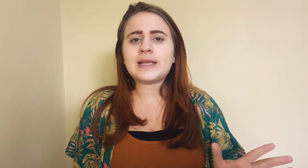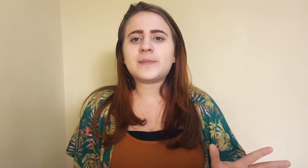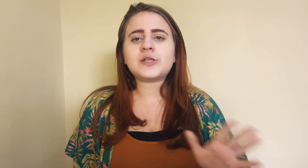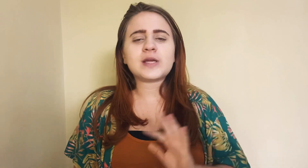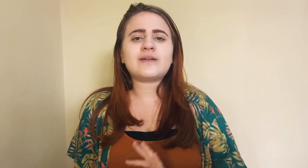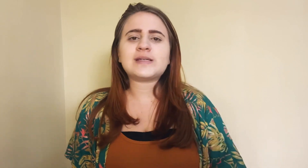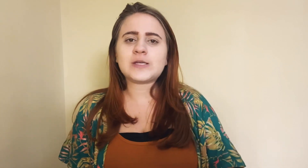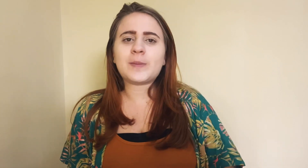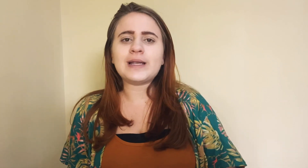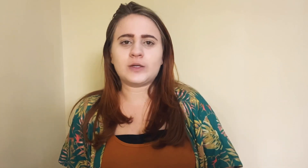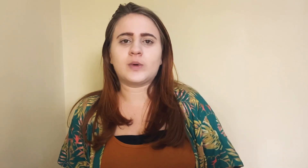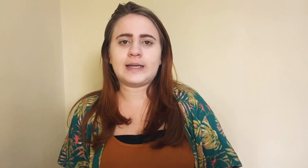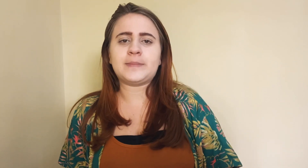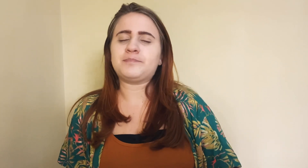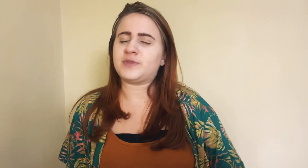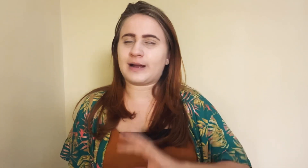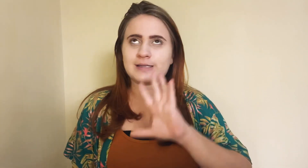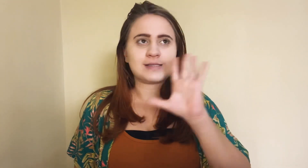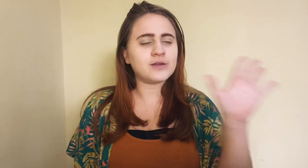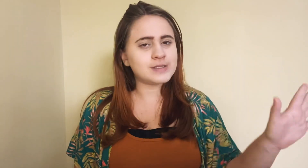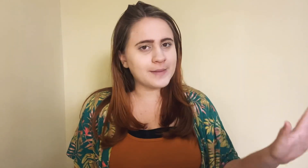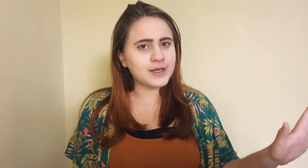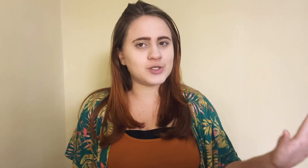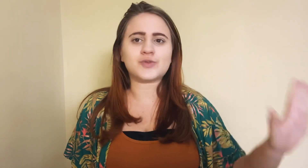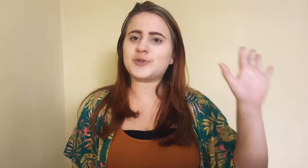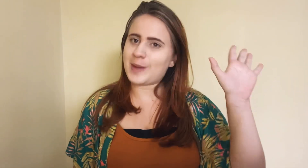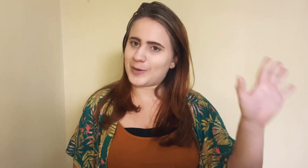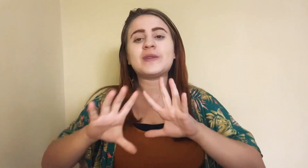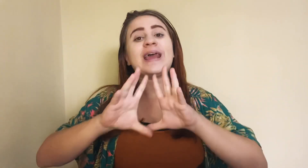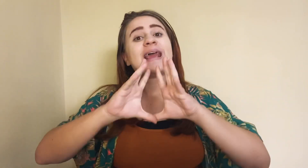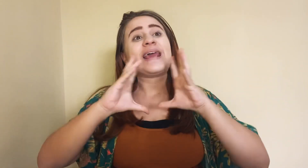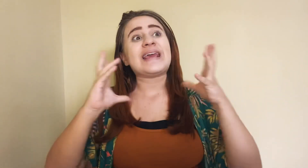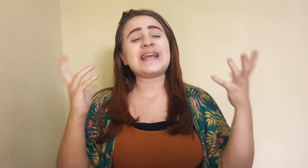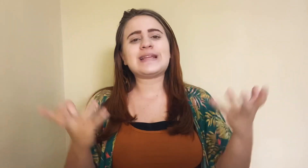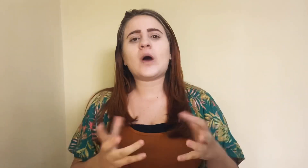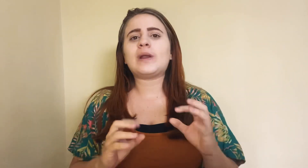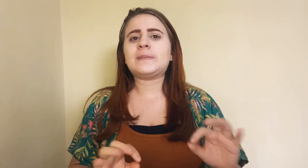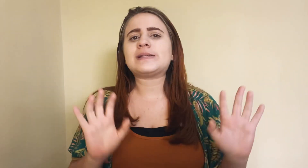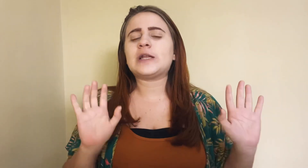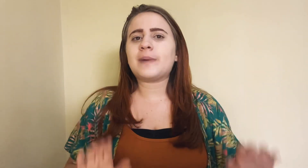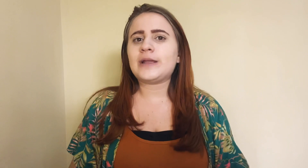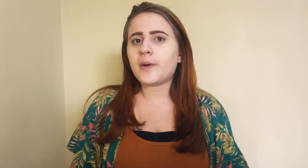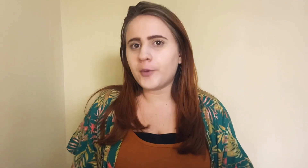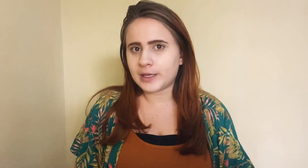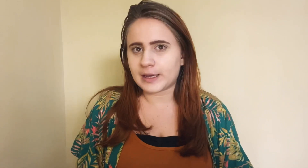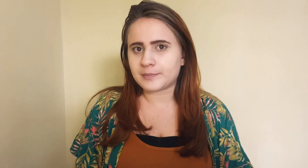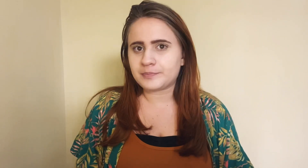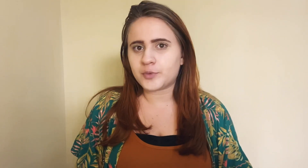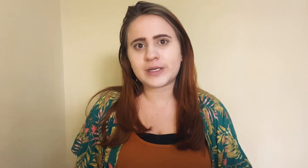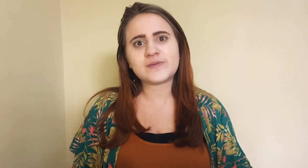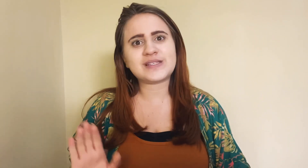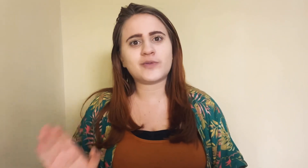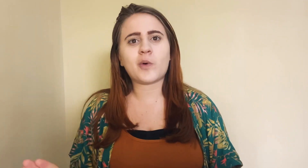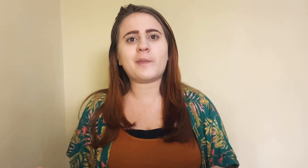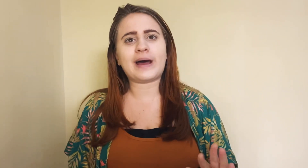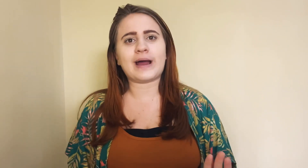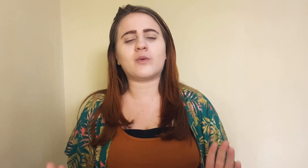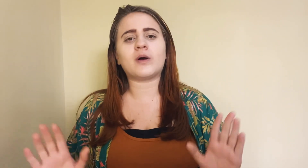Libras, ela vai ser uma língua, né? Tá cansada de saber disso, espero. Então, Libras, ela é uma língua por quê? Porque se você for comparar com a